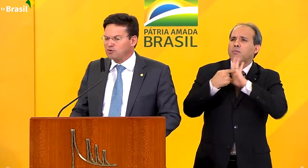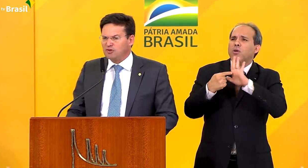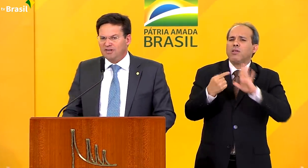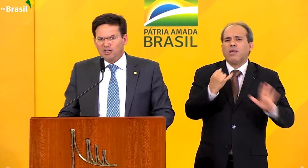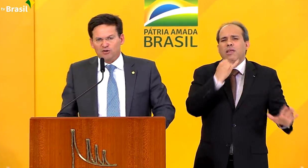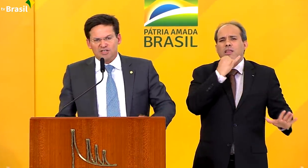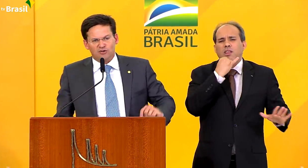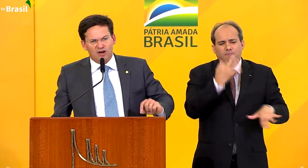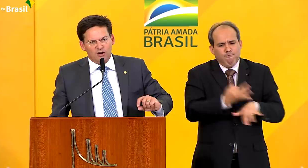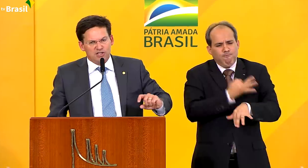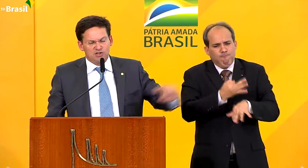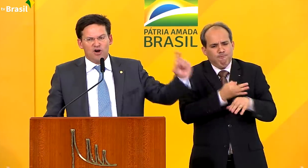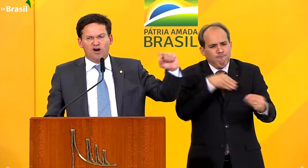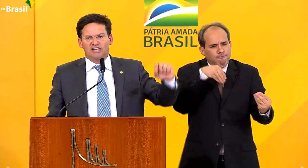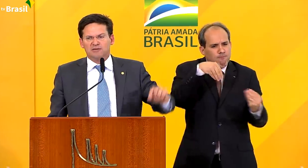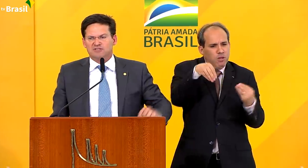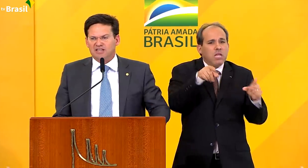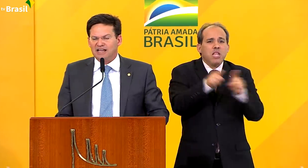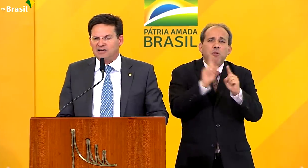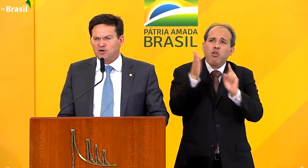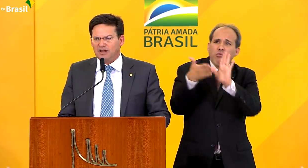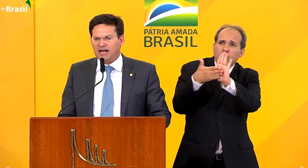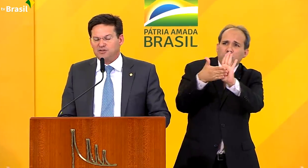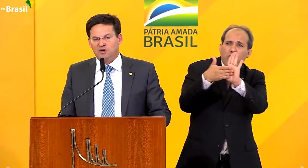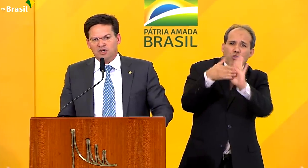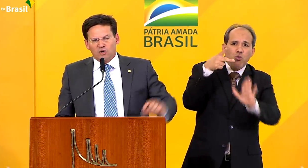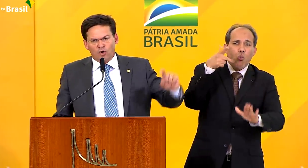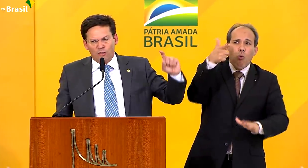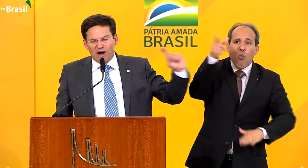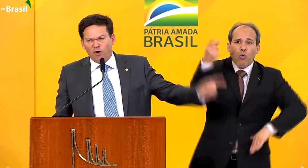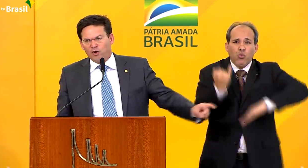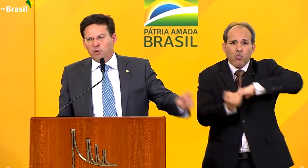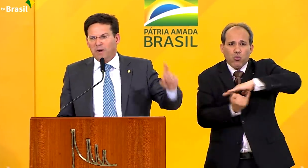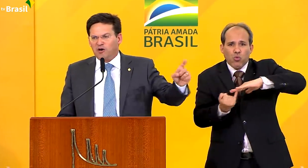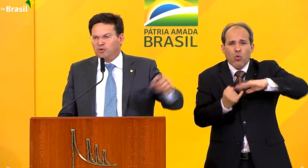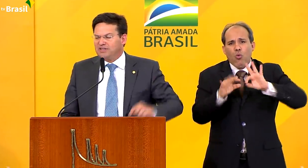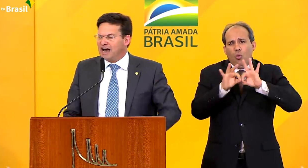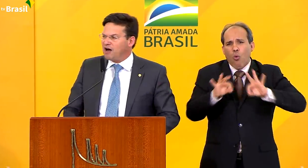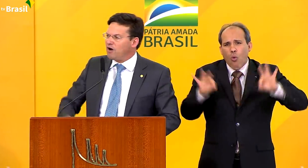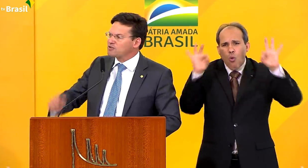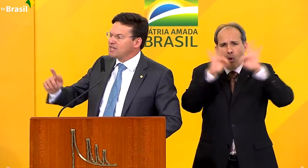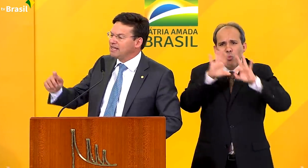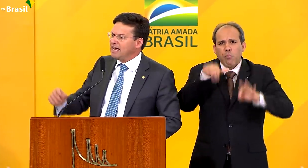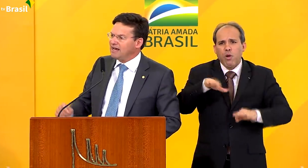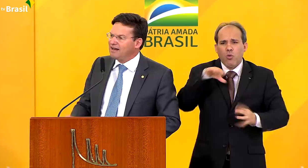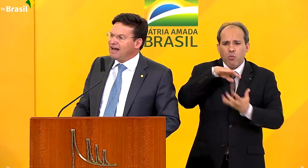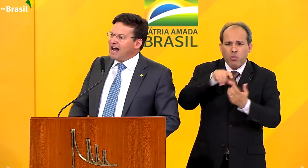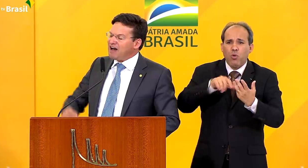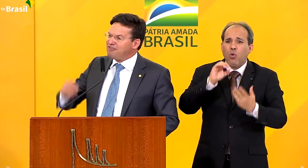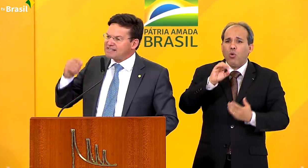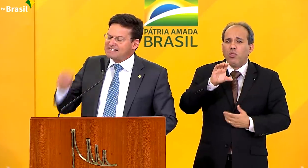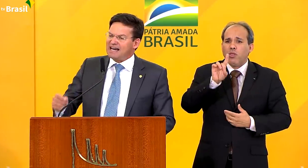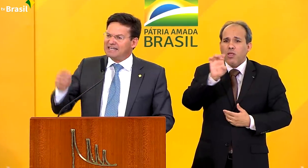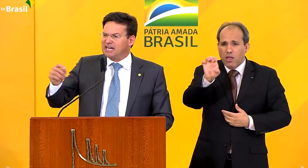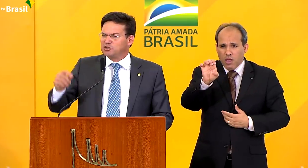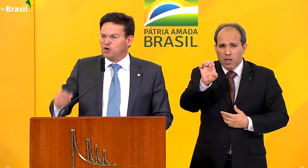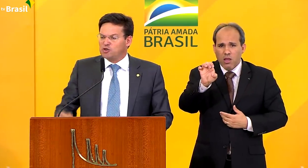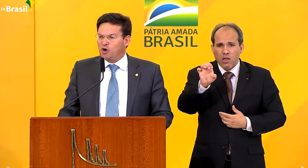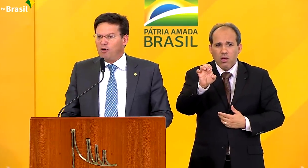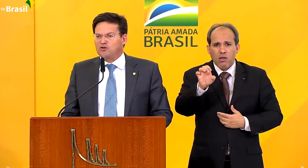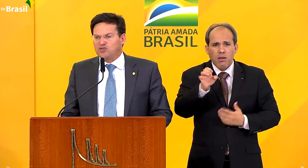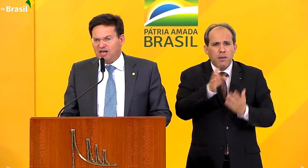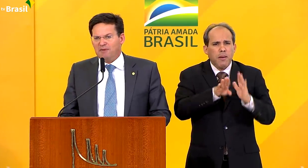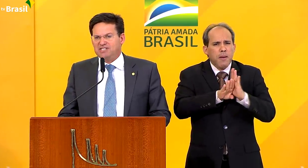conseguimos, inclusive com elogios de organismos internacionais como a ONU, o Banco Mundial, a OCDE, avançar em